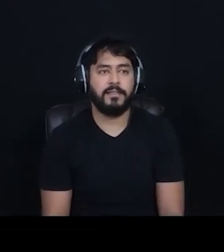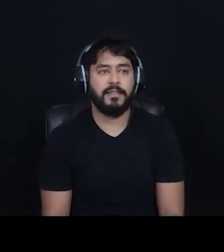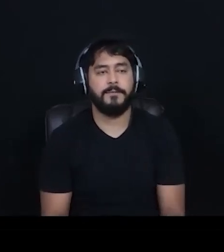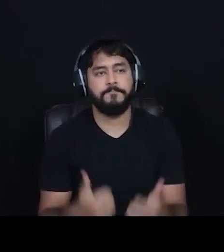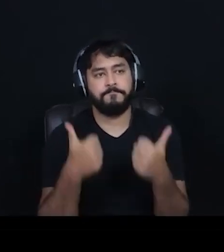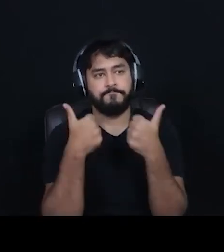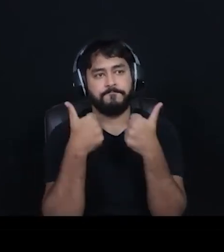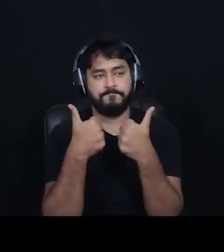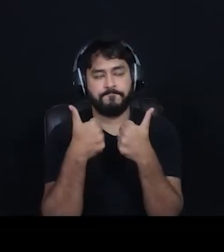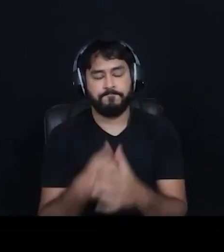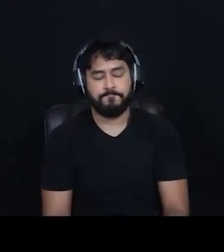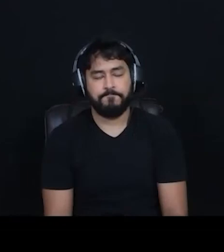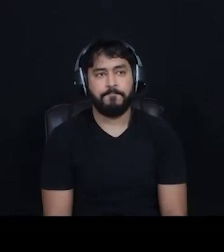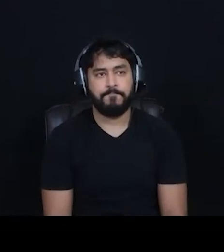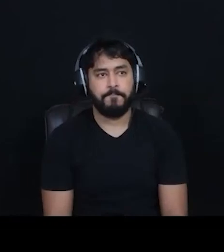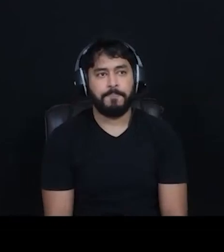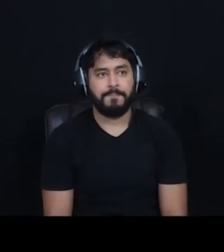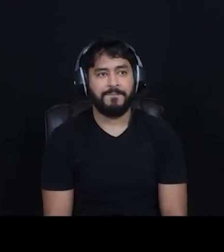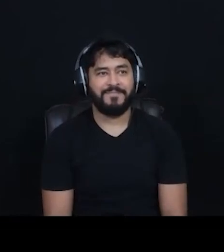acessibilidade